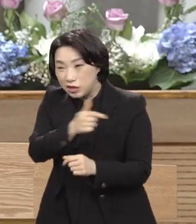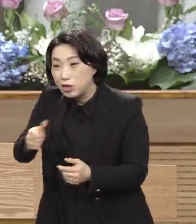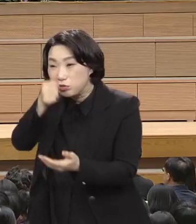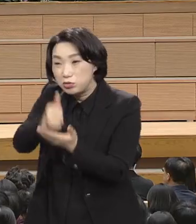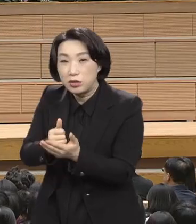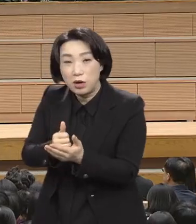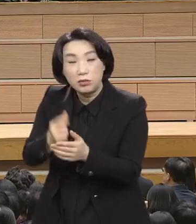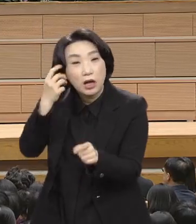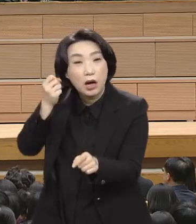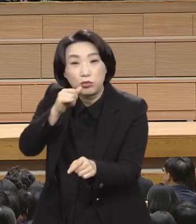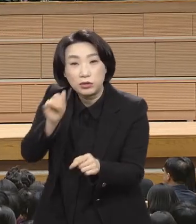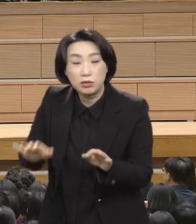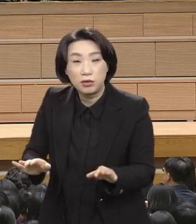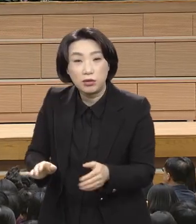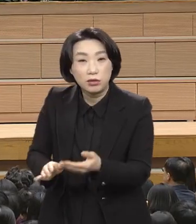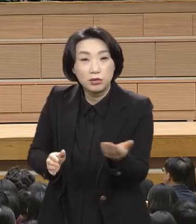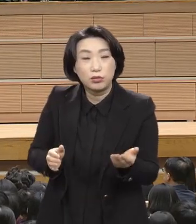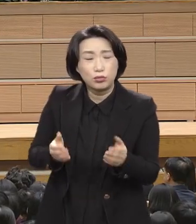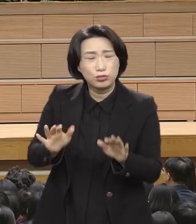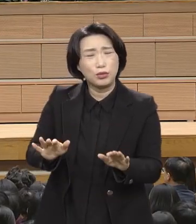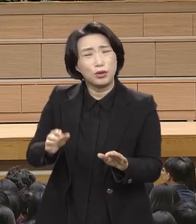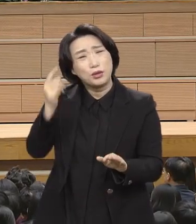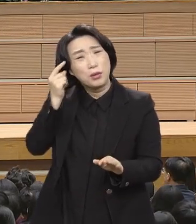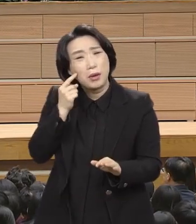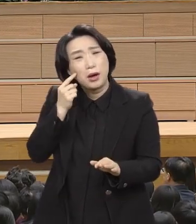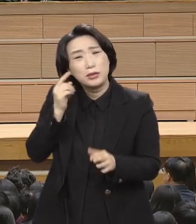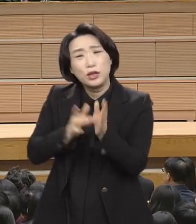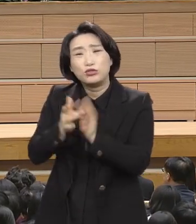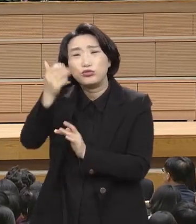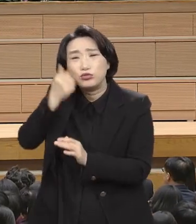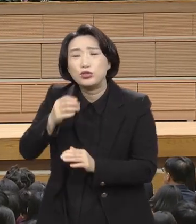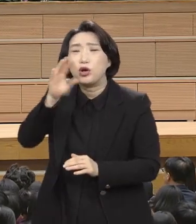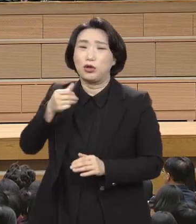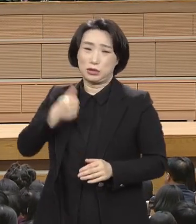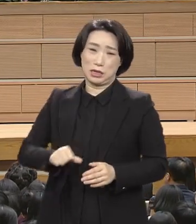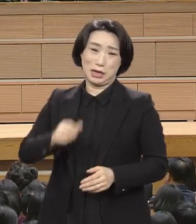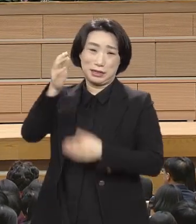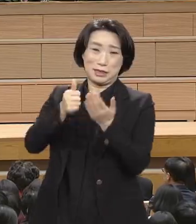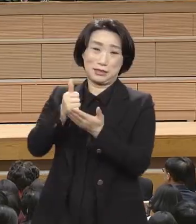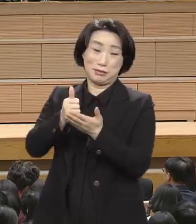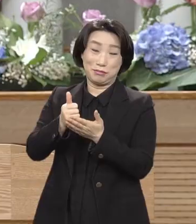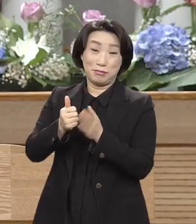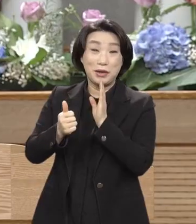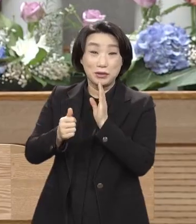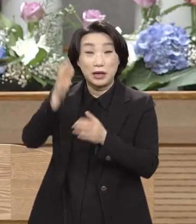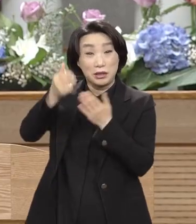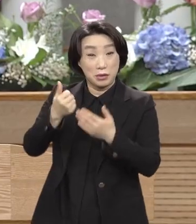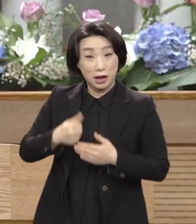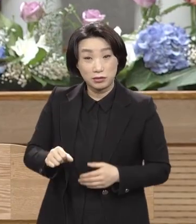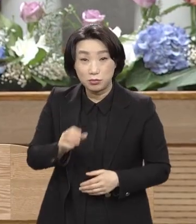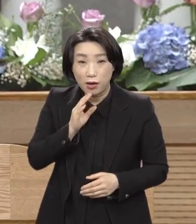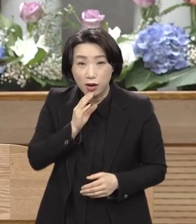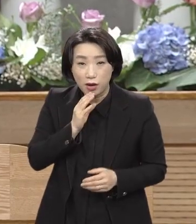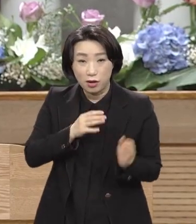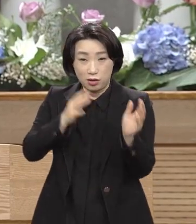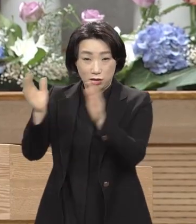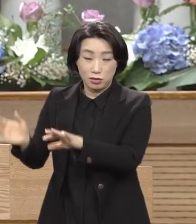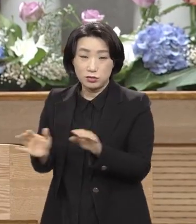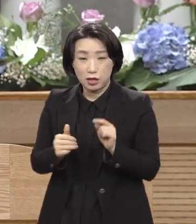성자 하나님이요. 하나님의 아들이다 이 말이에요. 빌라 누가 가로대. 어쩌서